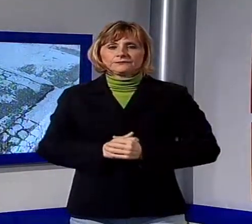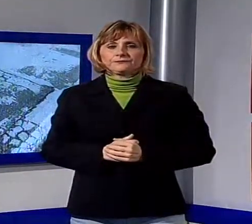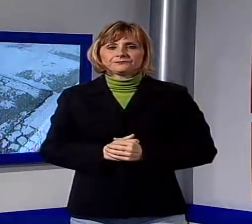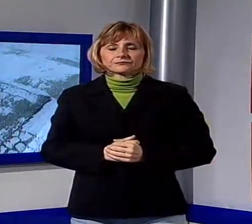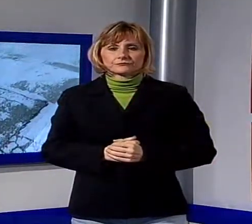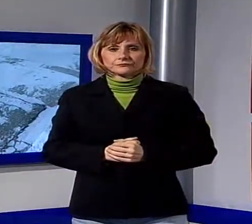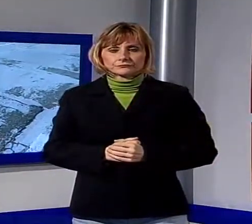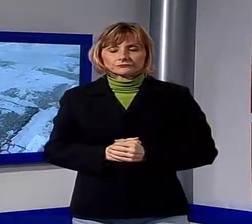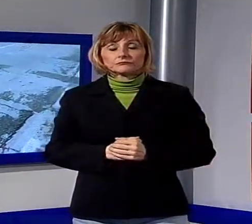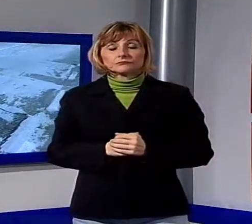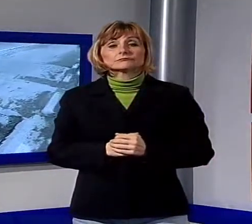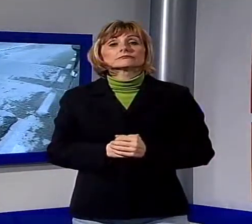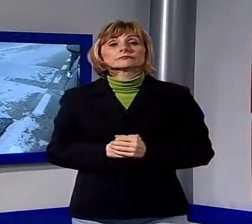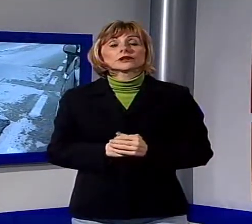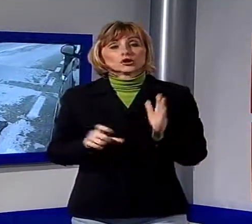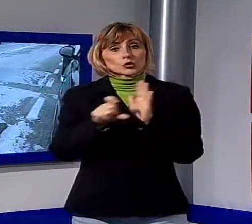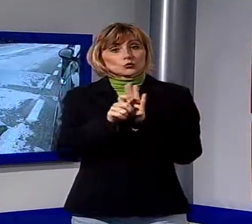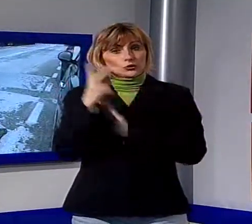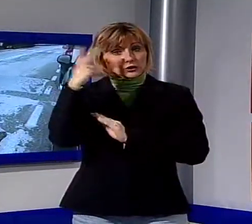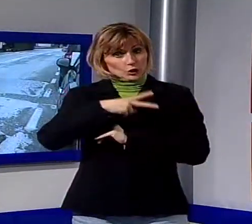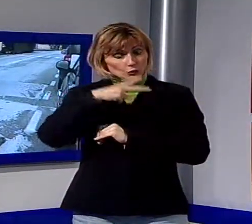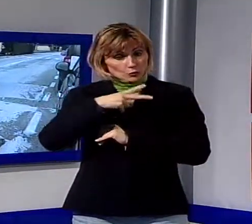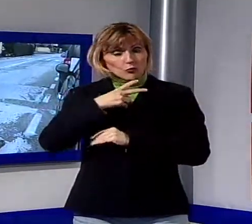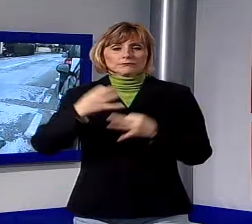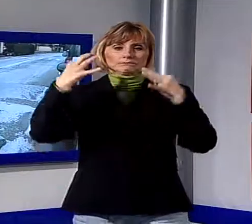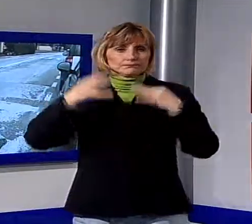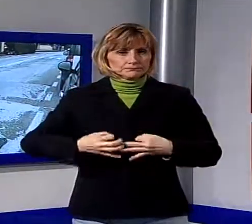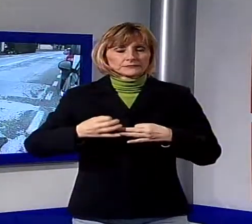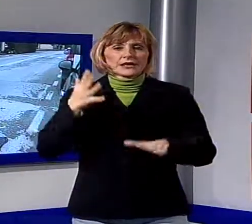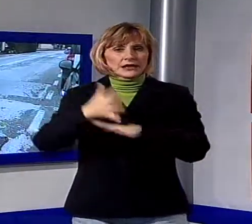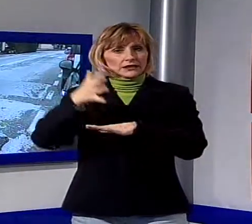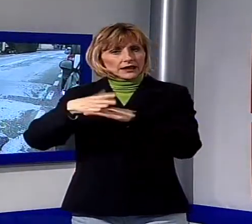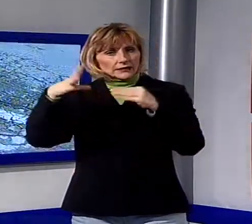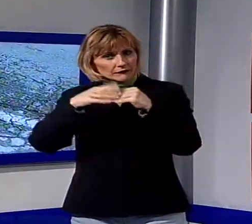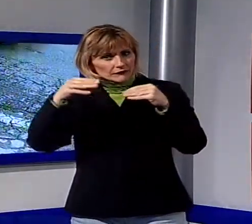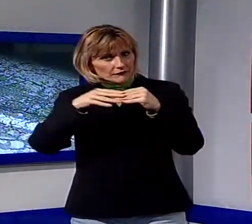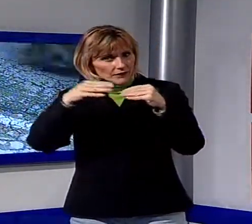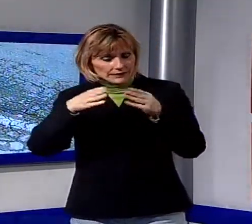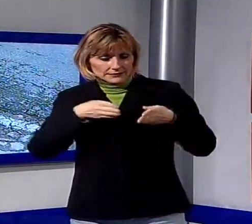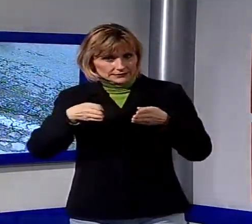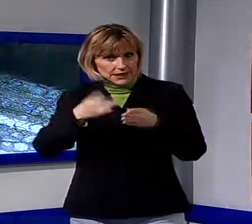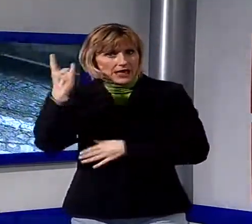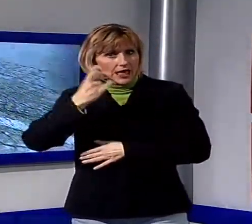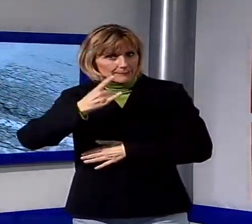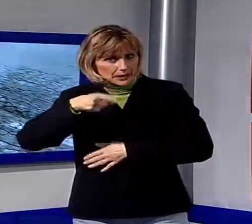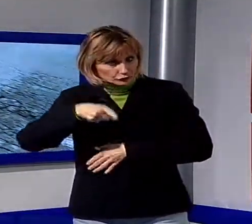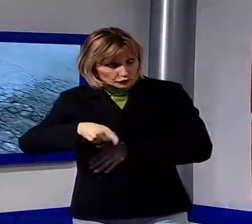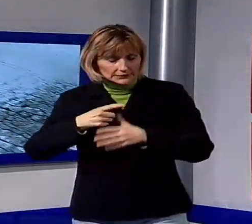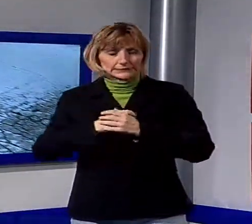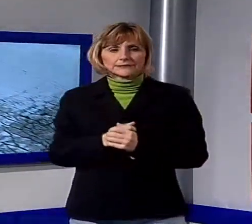Partono in questi giorni i primi interventi del comune di Lucca per porre rimedio all'emergenza strade. Per la prima tranche di lavori contro